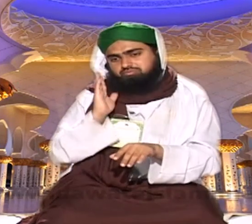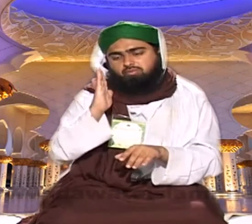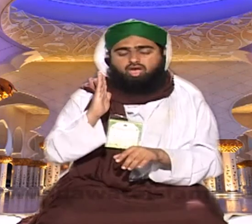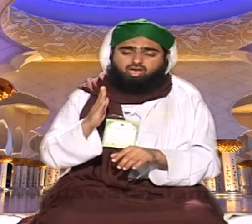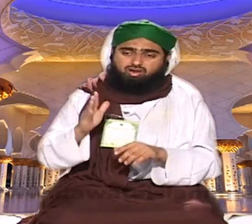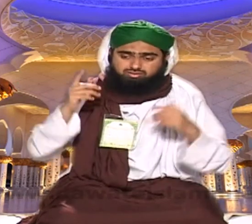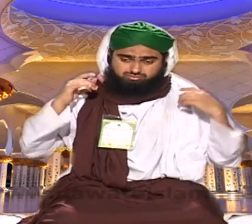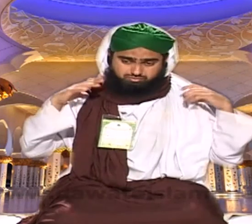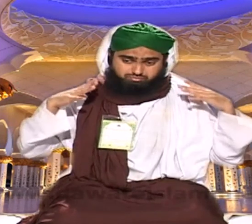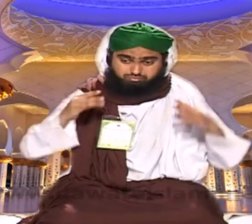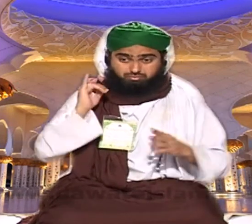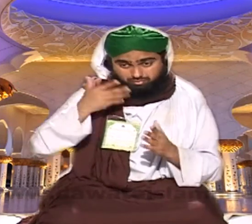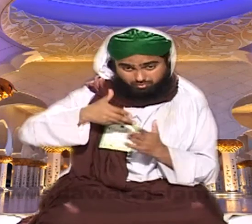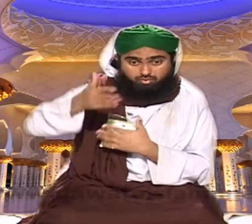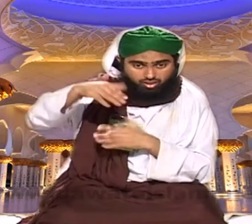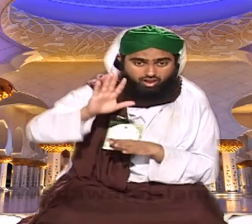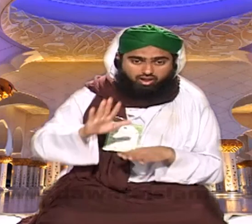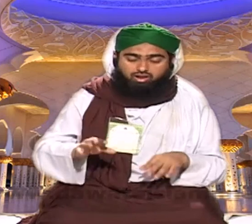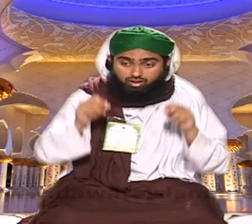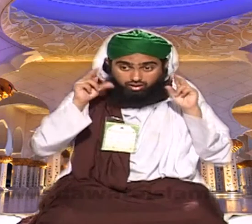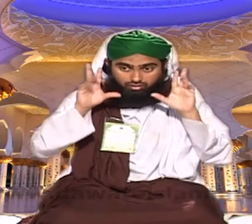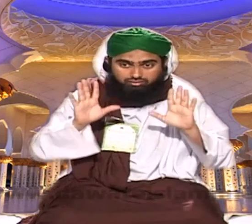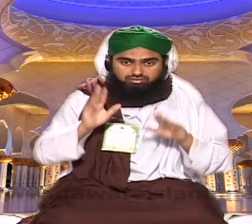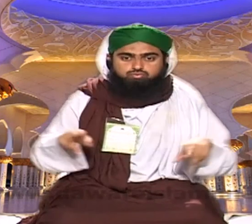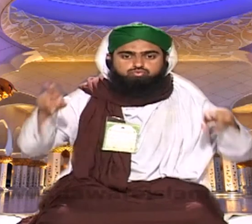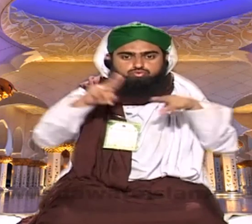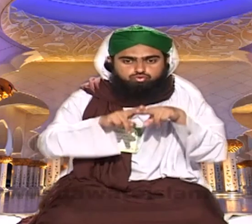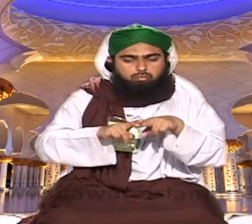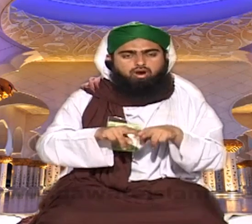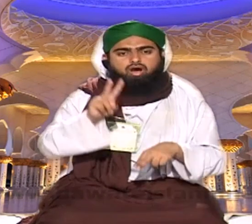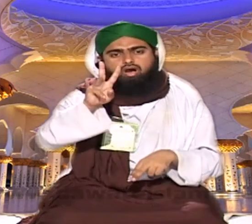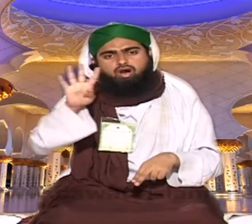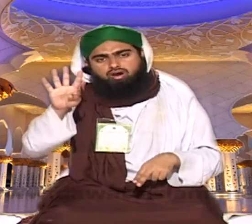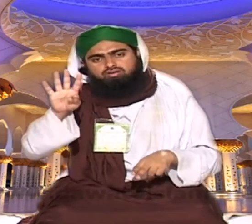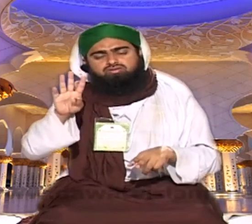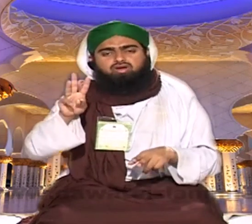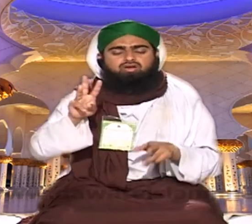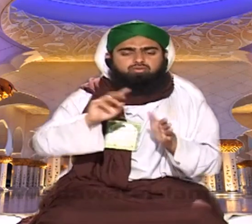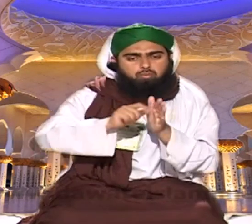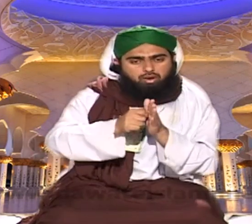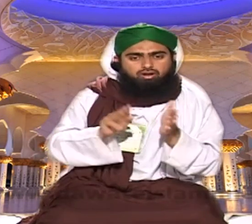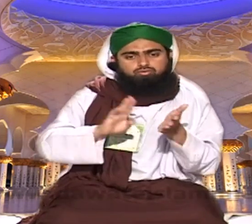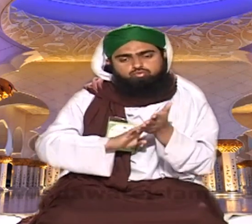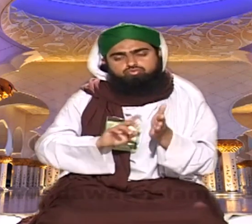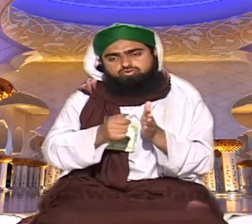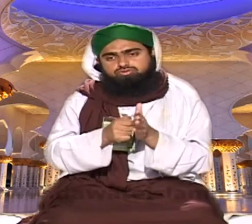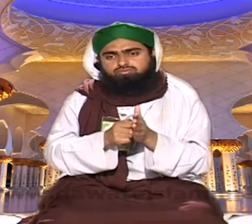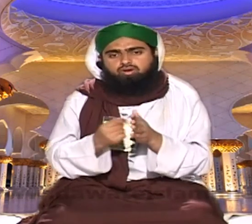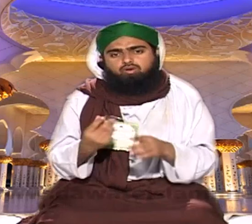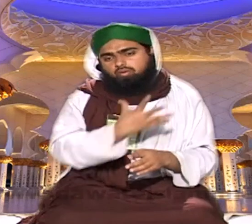بجے کسی کی چھ بجے برابر یہ دیوٹی جوائنٹ کریں لیکن جب جمعہ ہوا تیس مار چوئی یا کوئی بھی